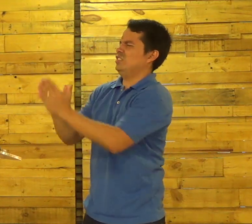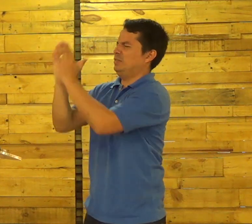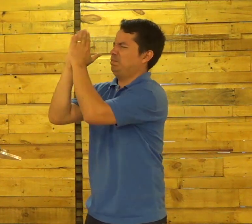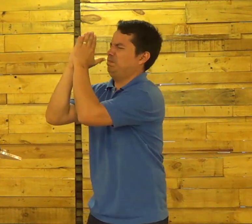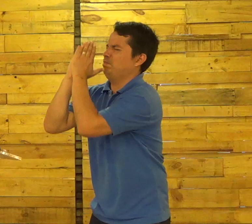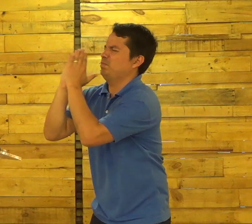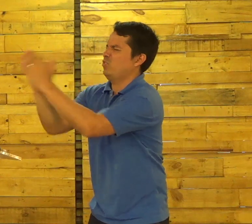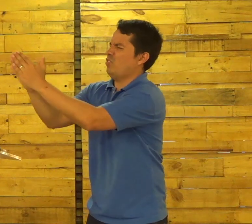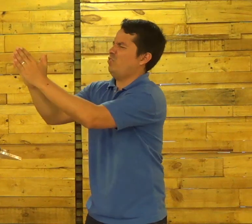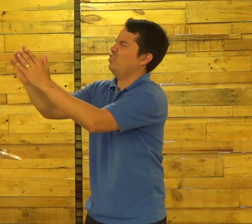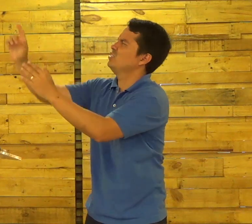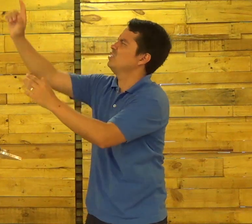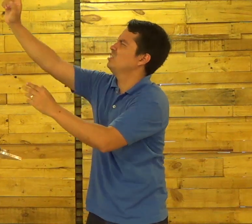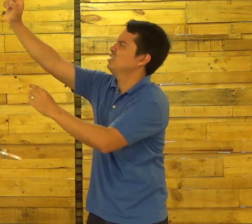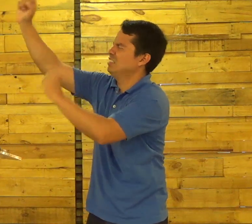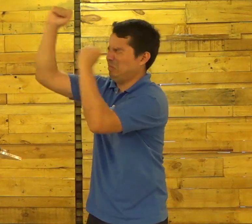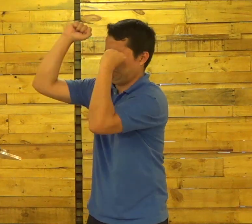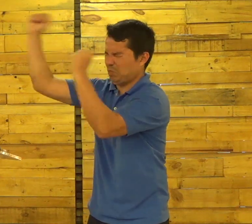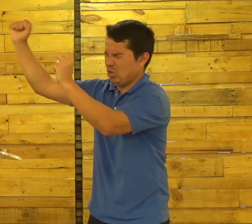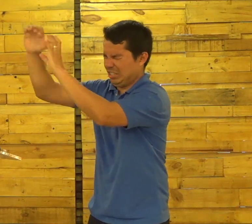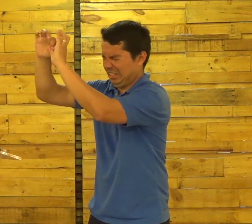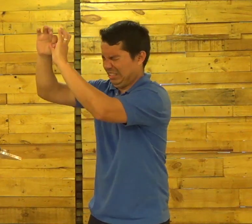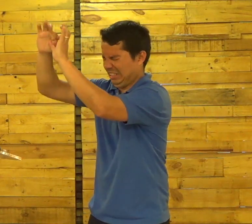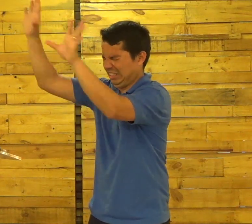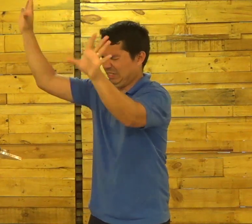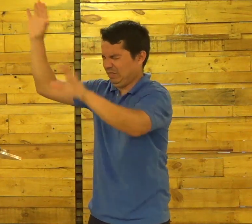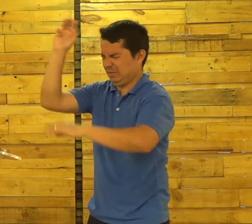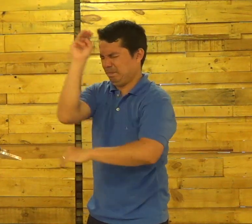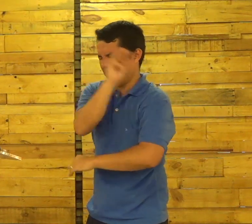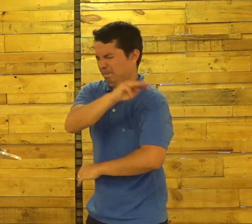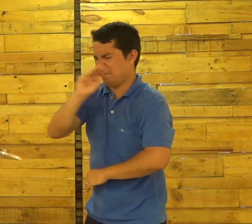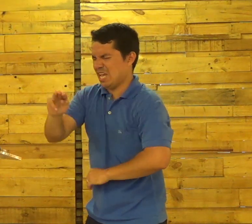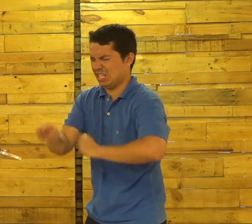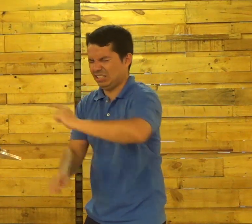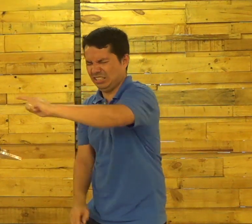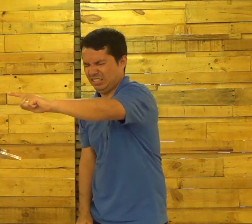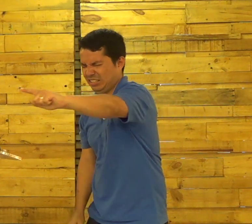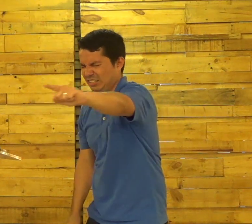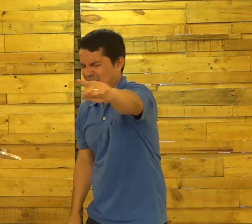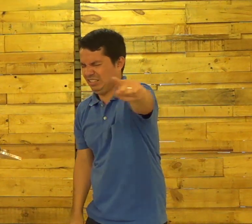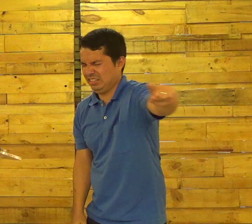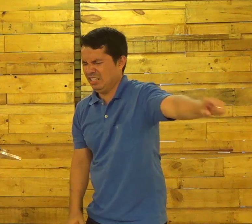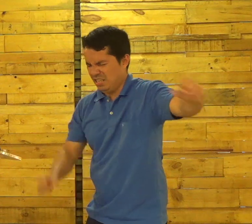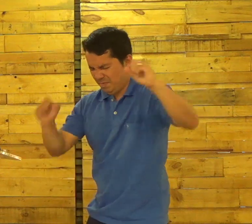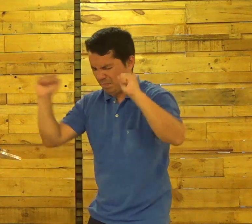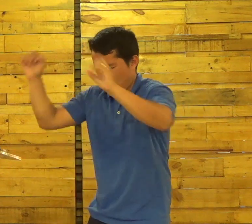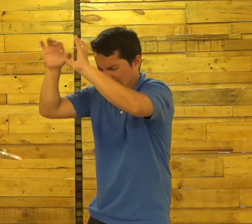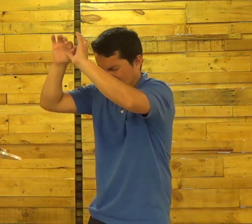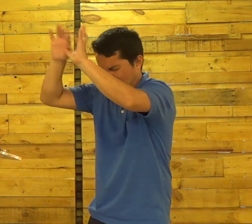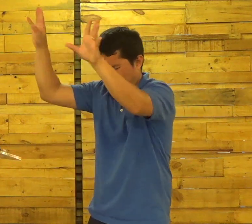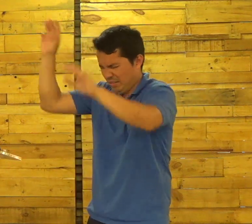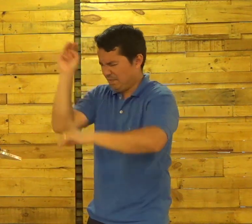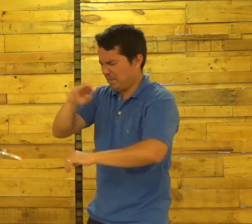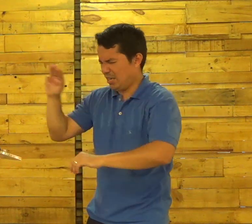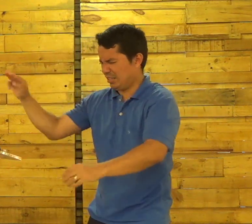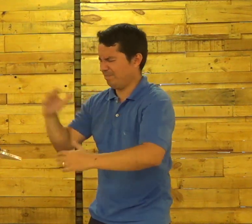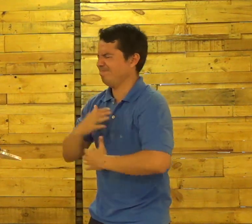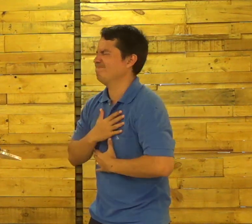Por favor Ó Deus Pode Livremente Ser o mestre De cada